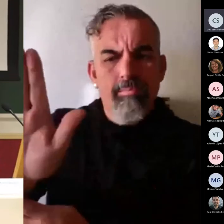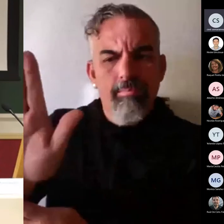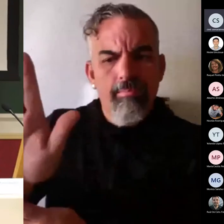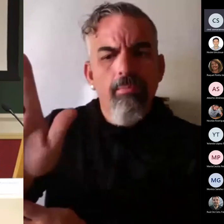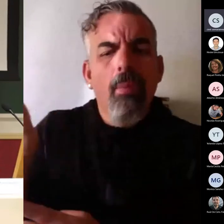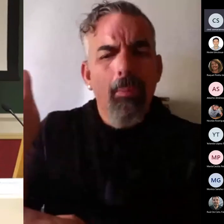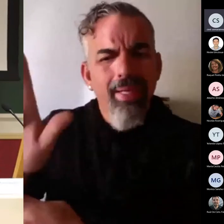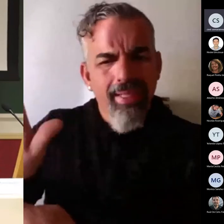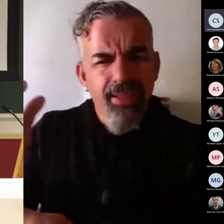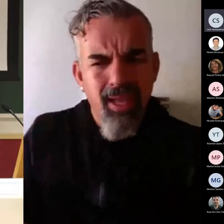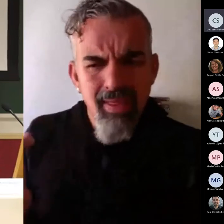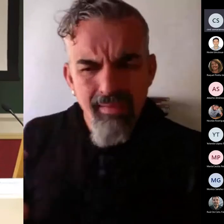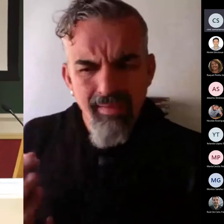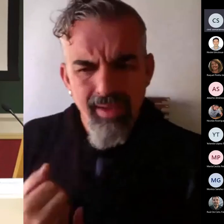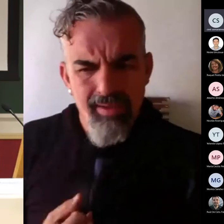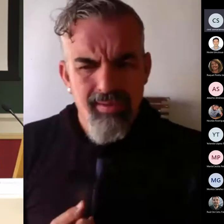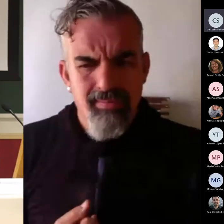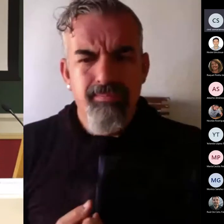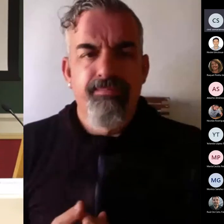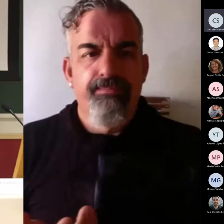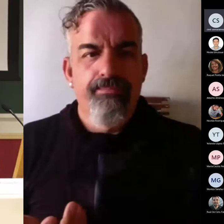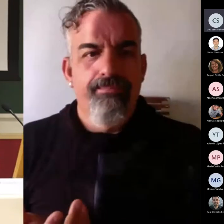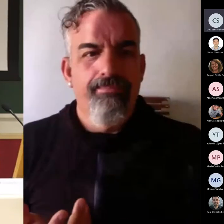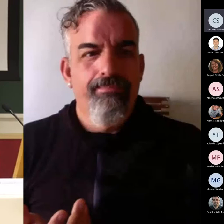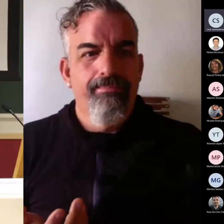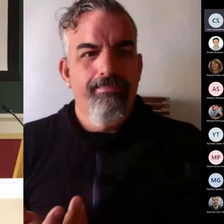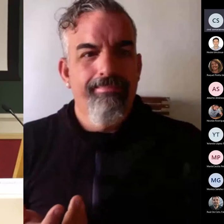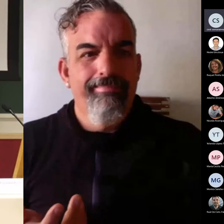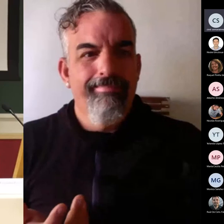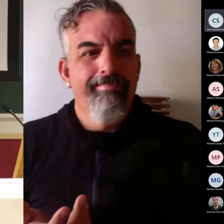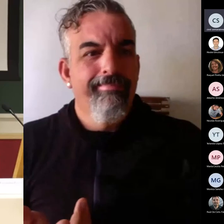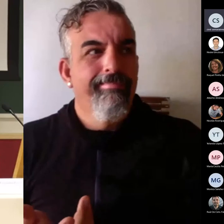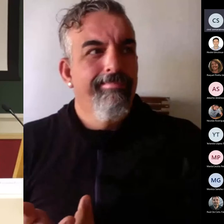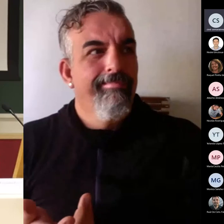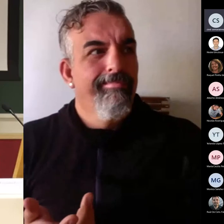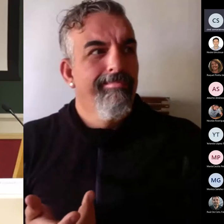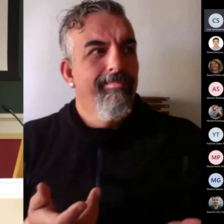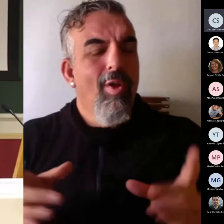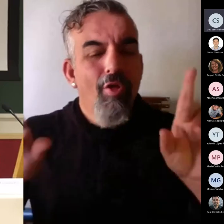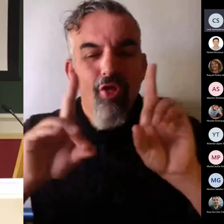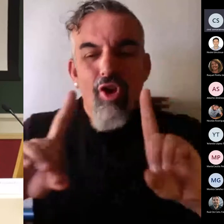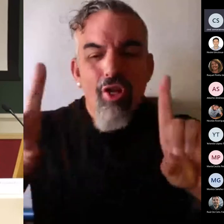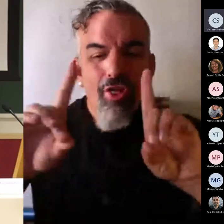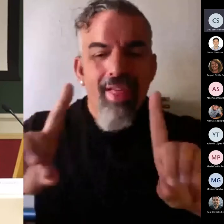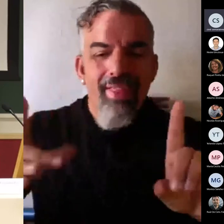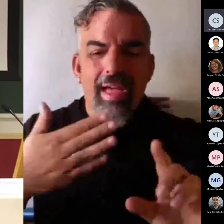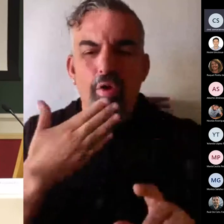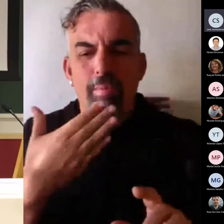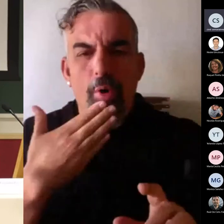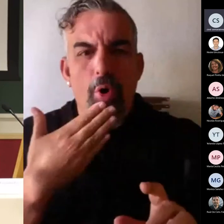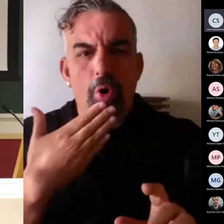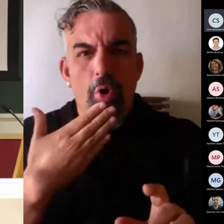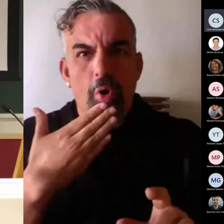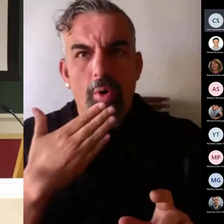pensar en la docencia para poder cambiar esa